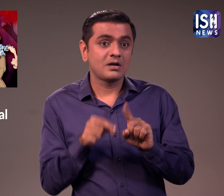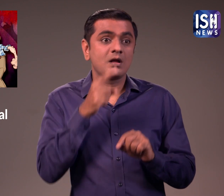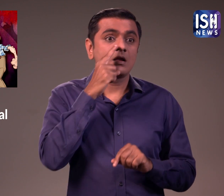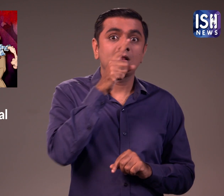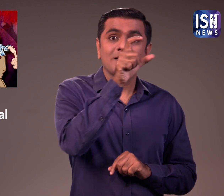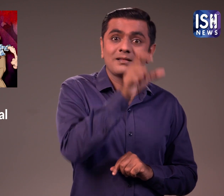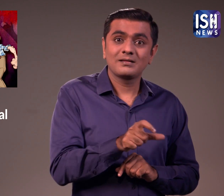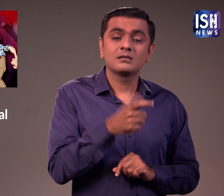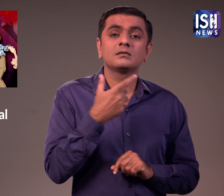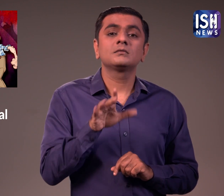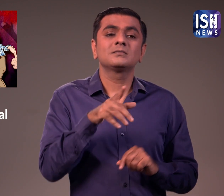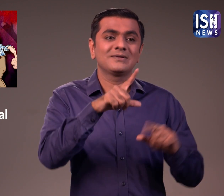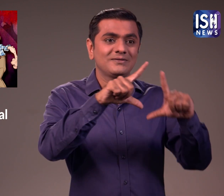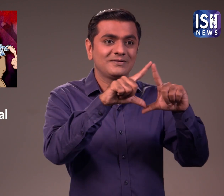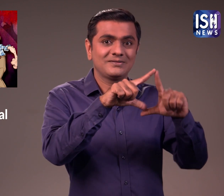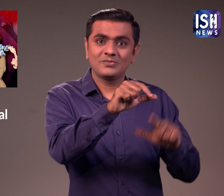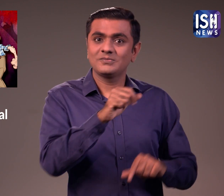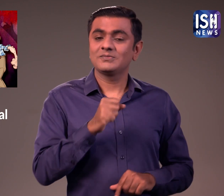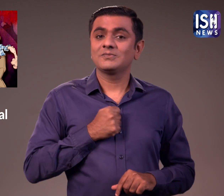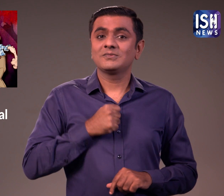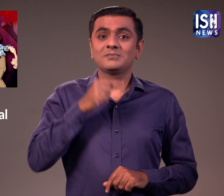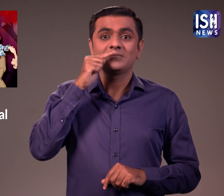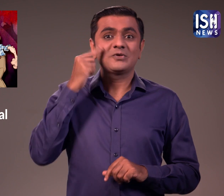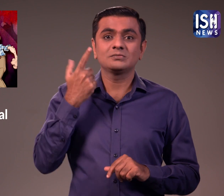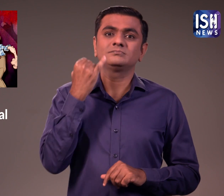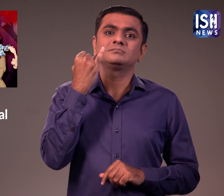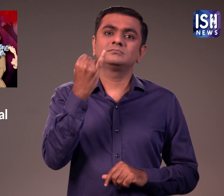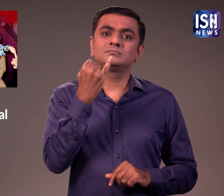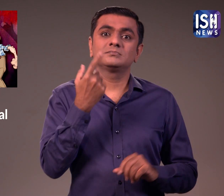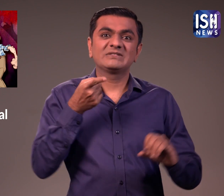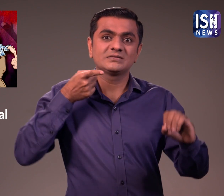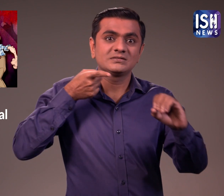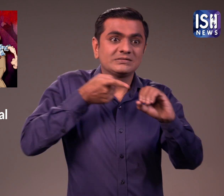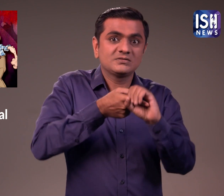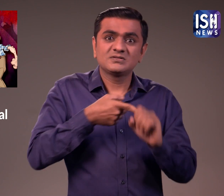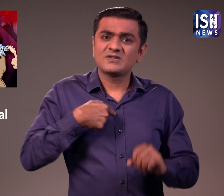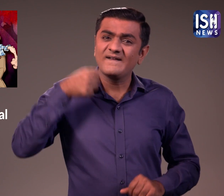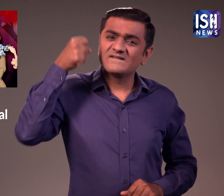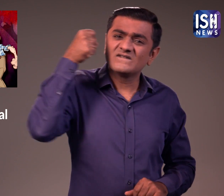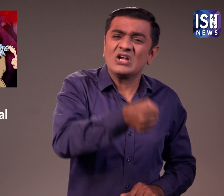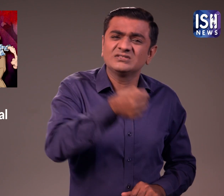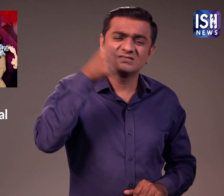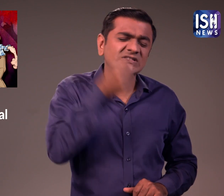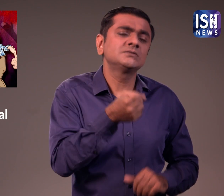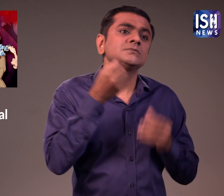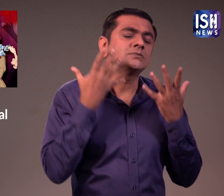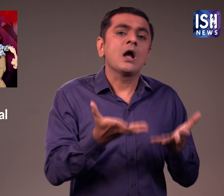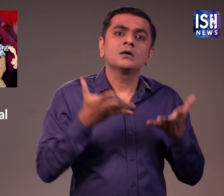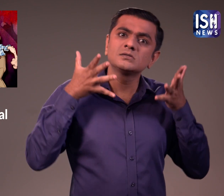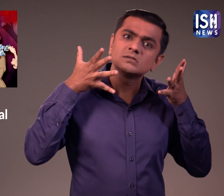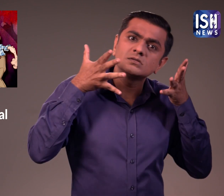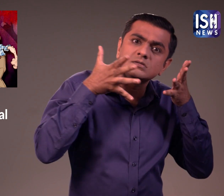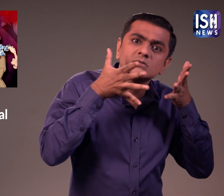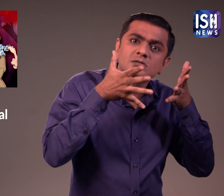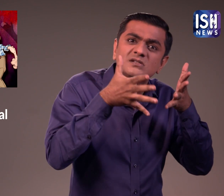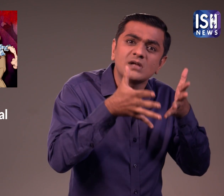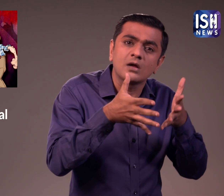होता है जब महिला की इच्छा के विरुद लिंग को योनी में जबर्दस्ती प्रवेश कराया जाता है